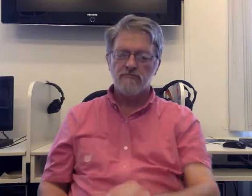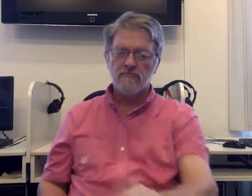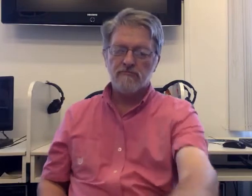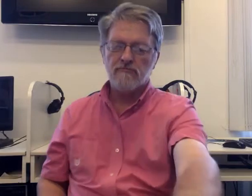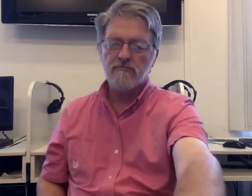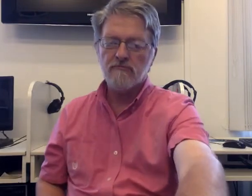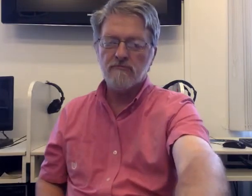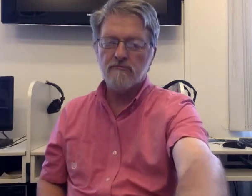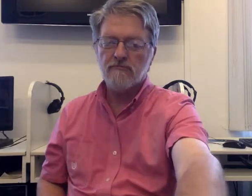Děkuju.